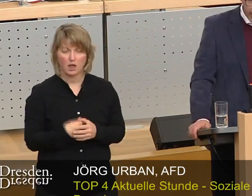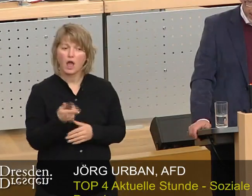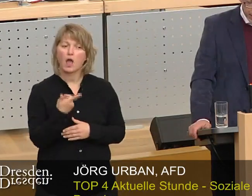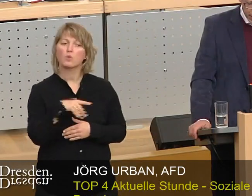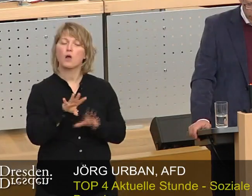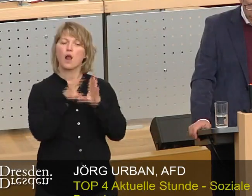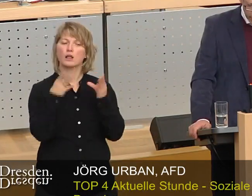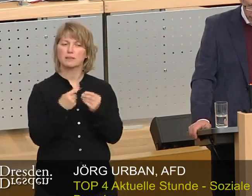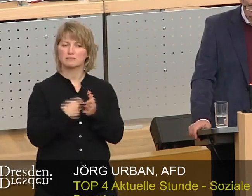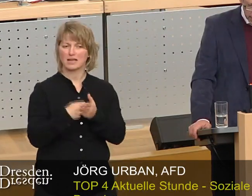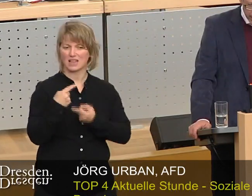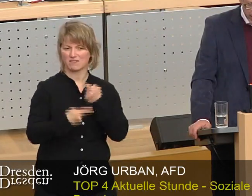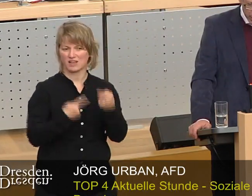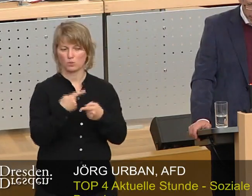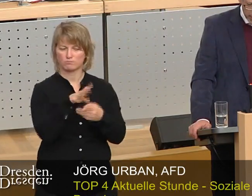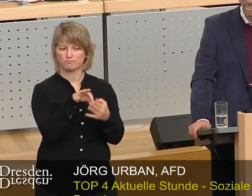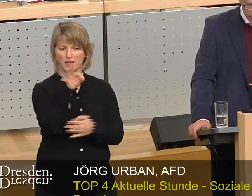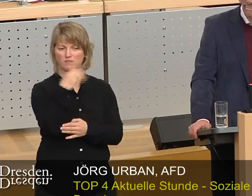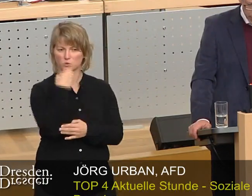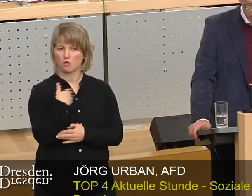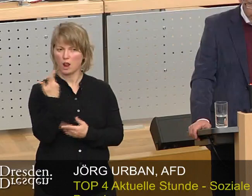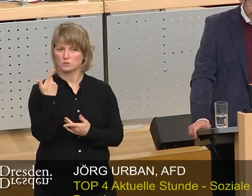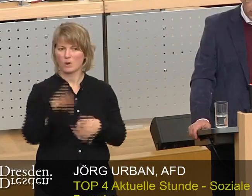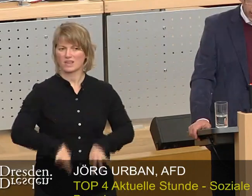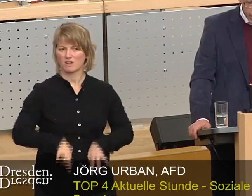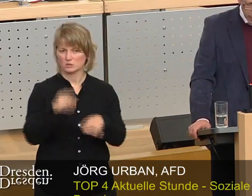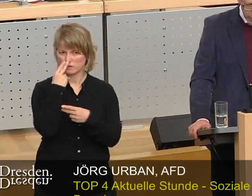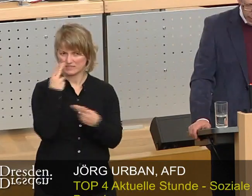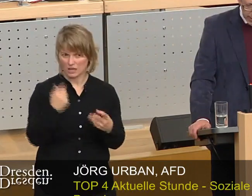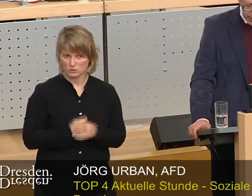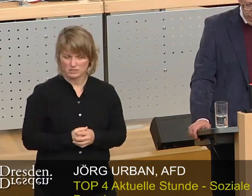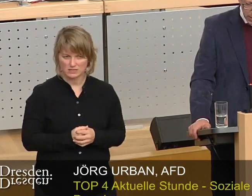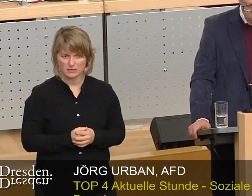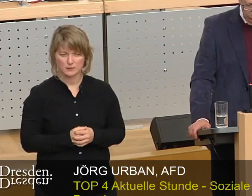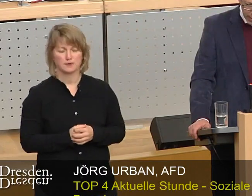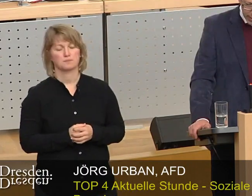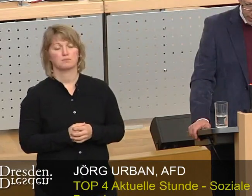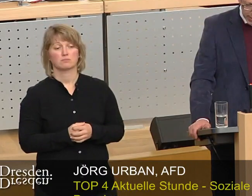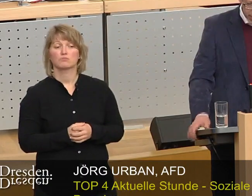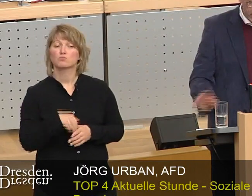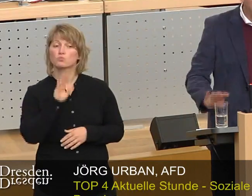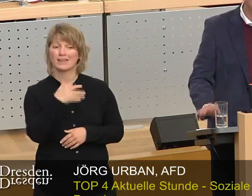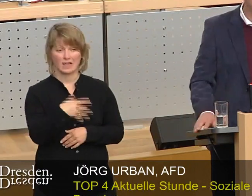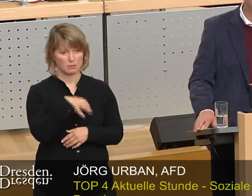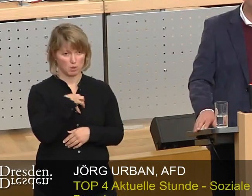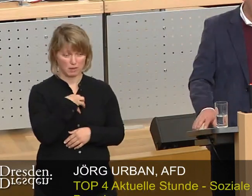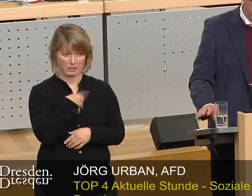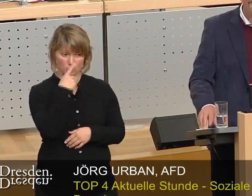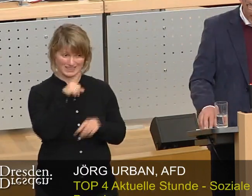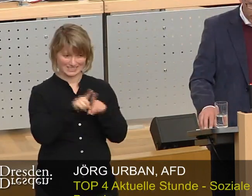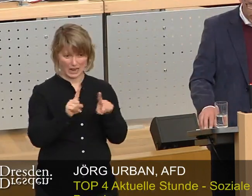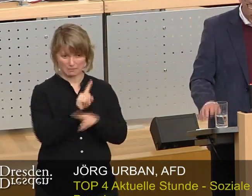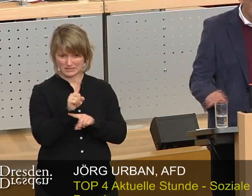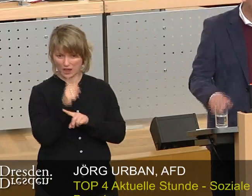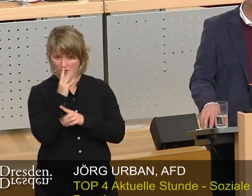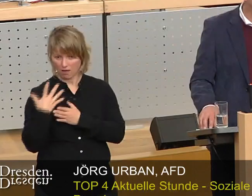allgemeine Preisentwicklung auf, die Inflation also. Schwierig ist das so lange nicht, wie sich im gleichen Zeitraum auch